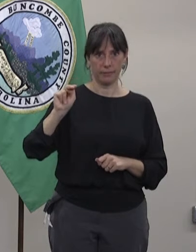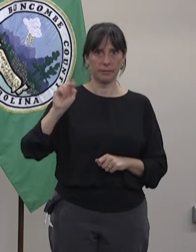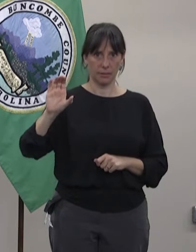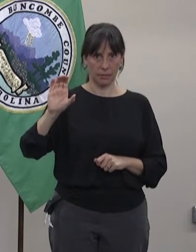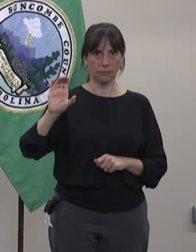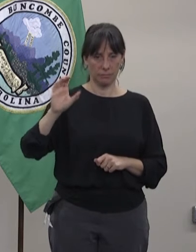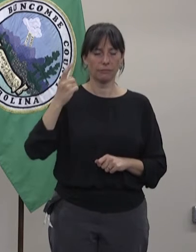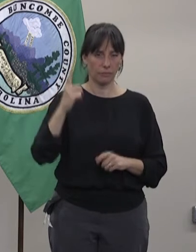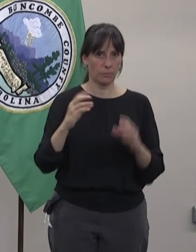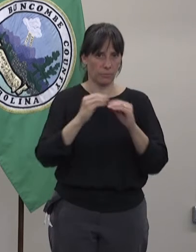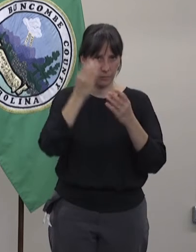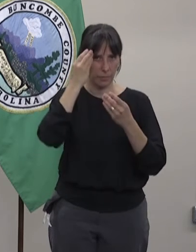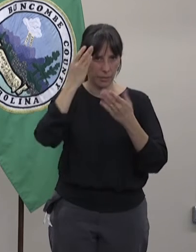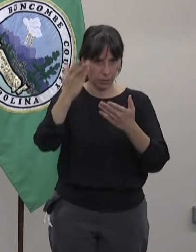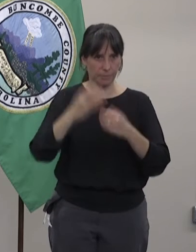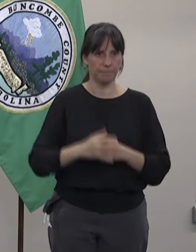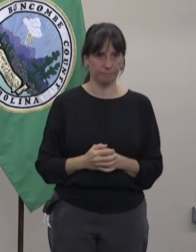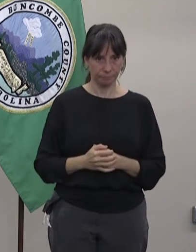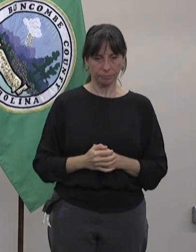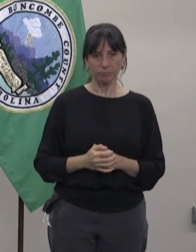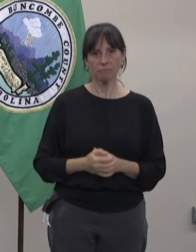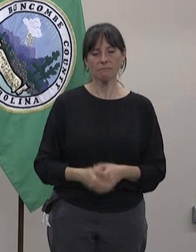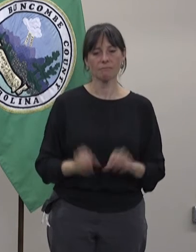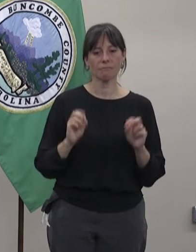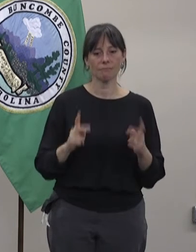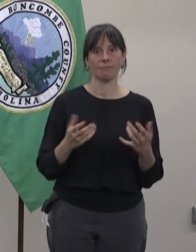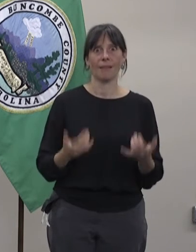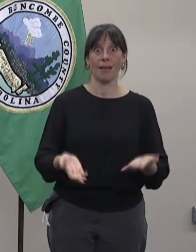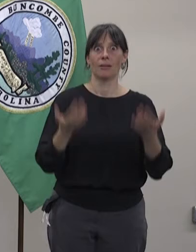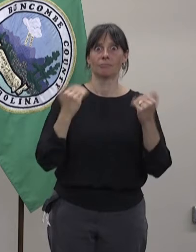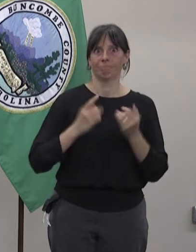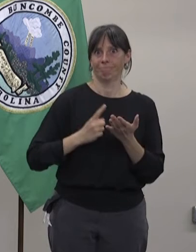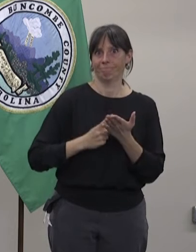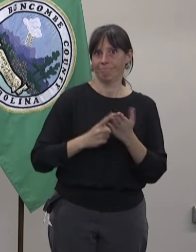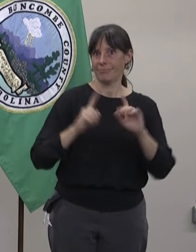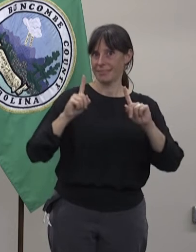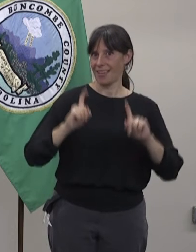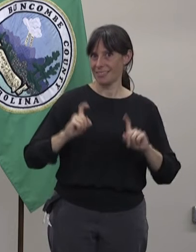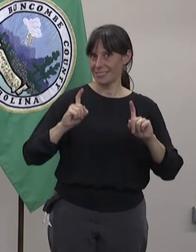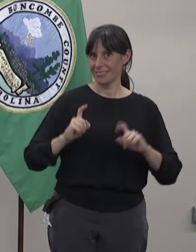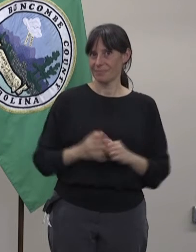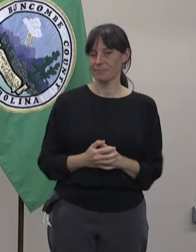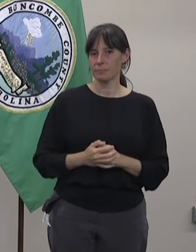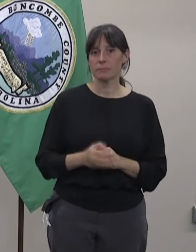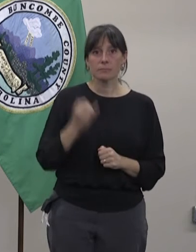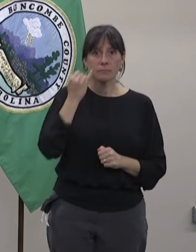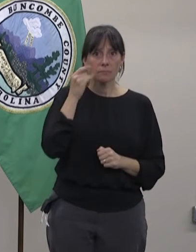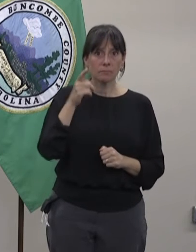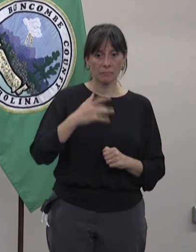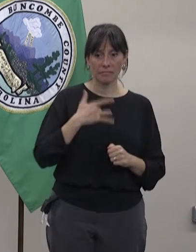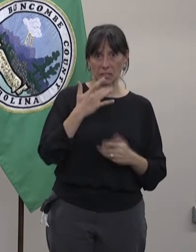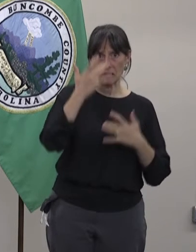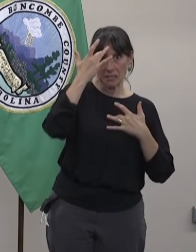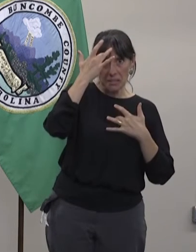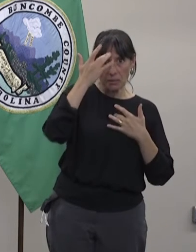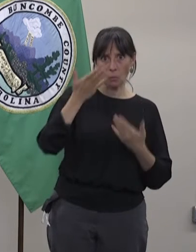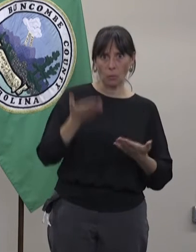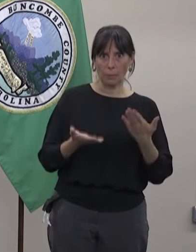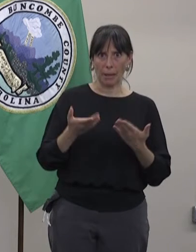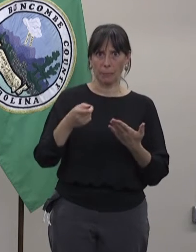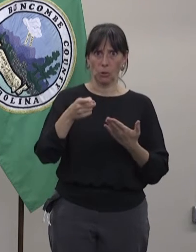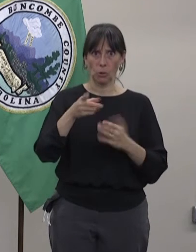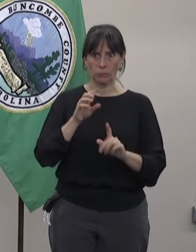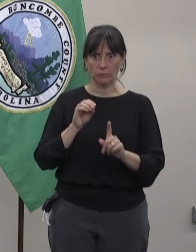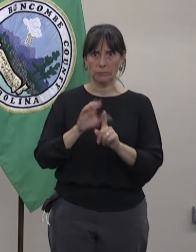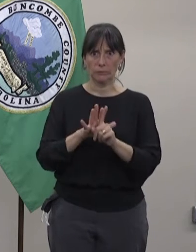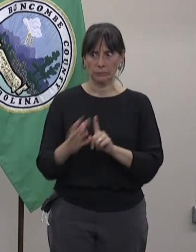.slowcovidnc. Vamos a hablar un poquito más de las pruebas. Si tienes síntomas o piensas